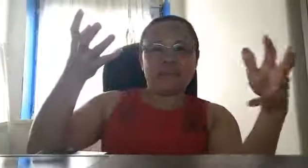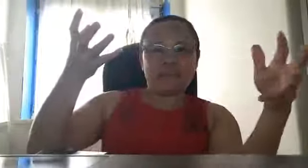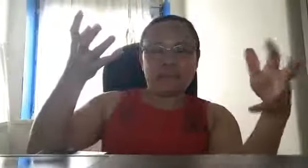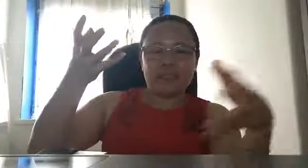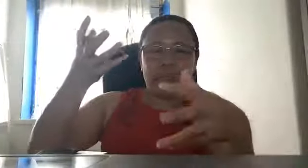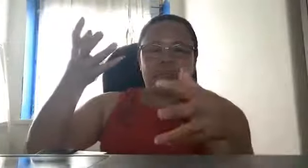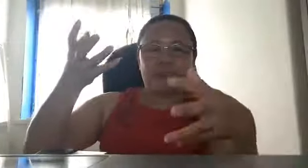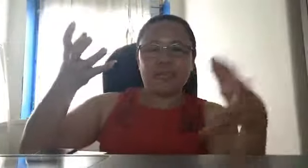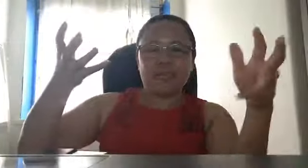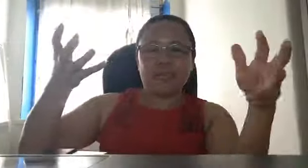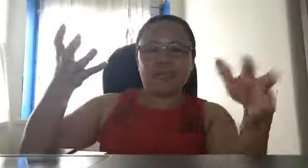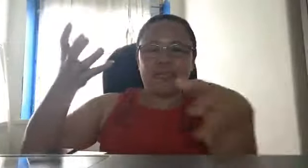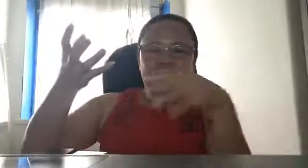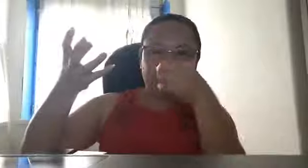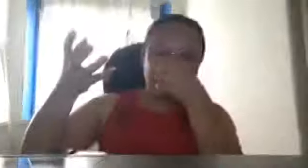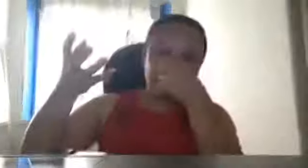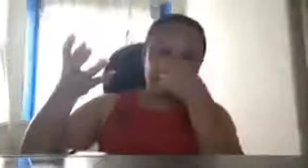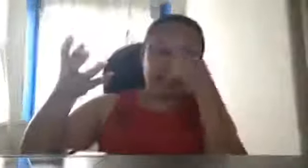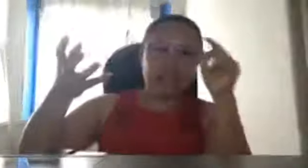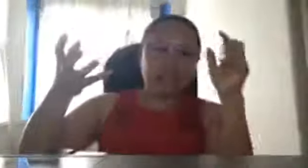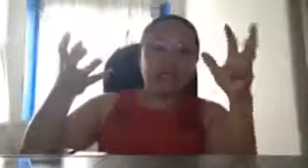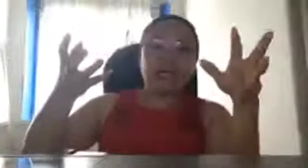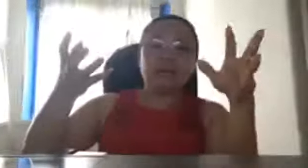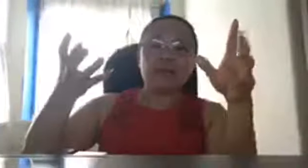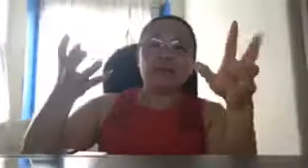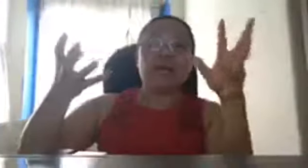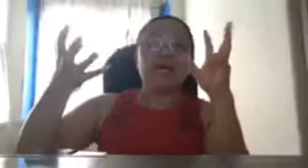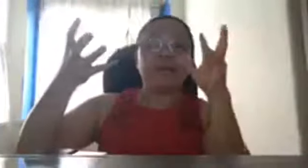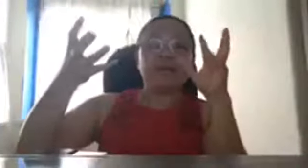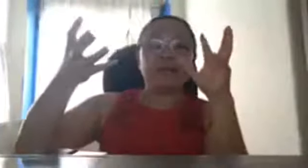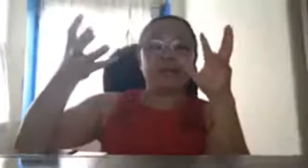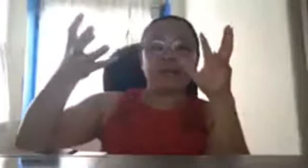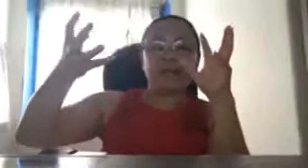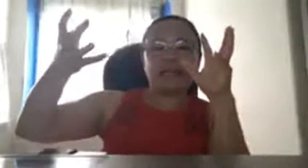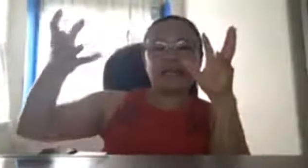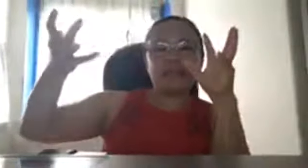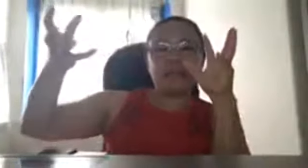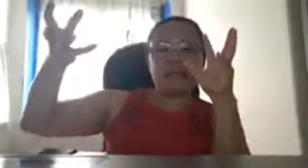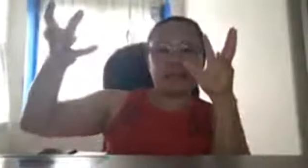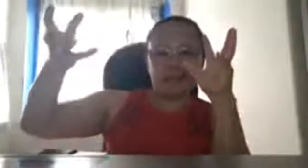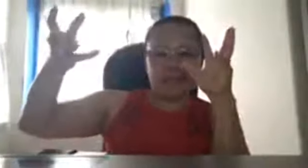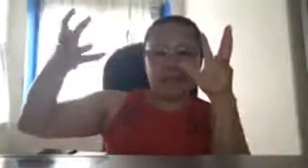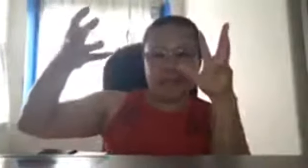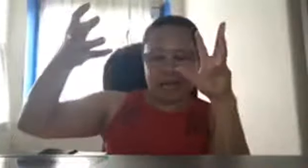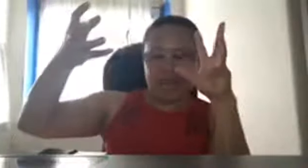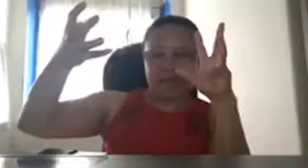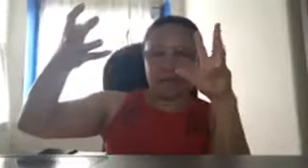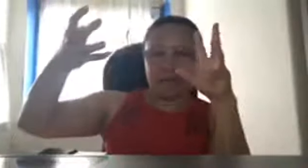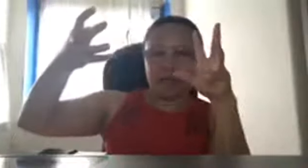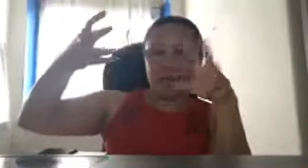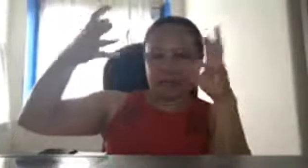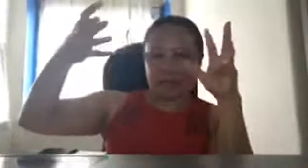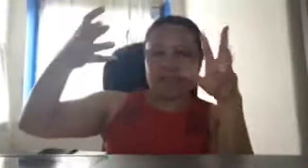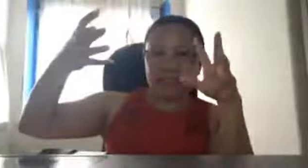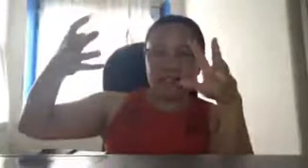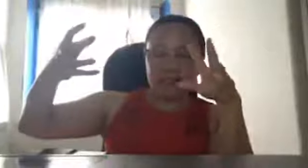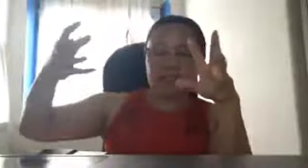yun may nagano dyan ngayon ang kaya sigo kaya ang paliwanag sa akin